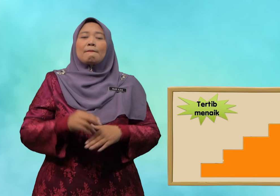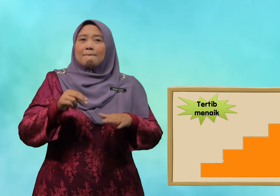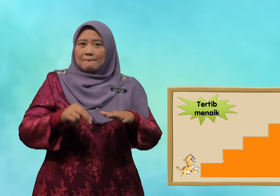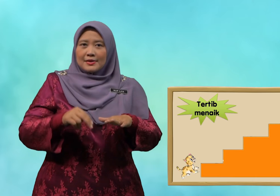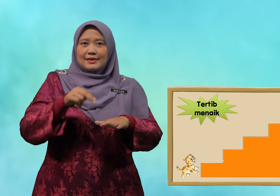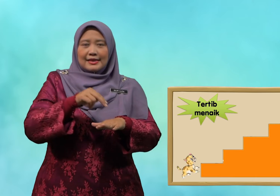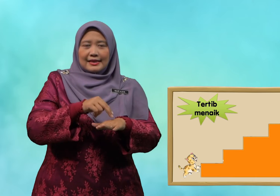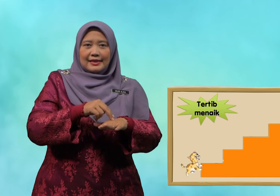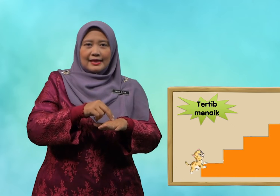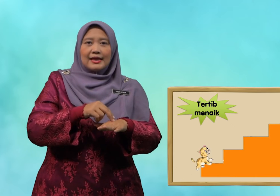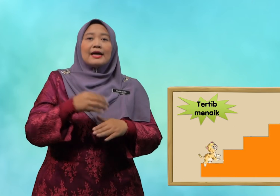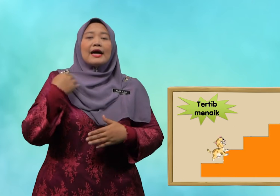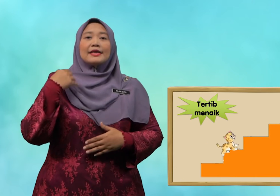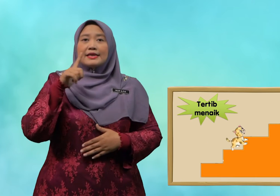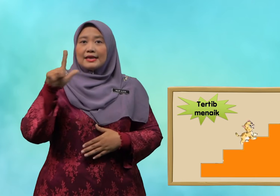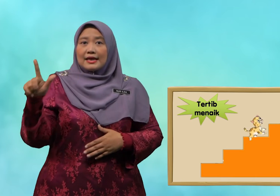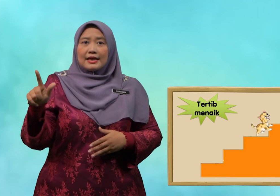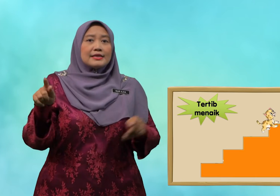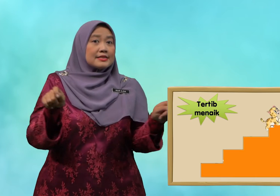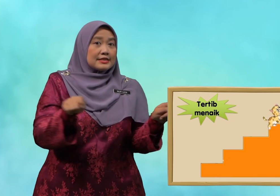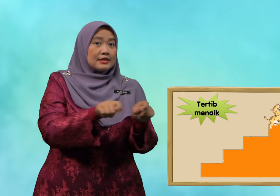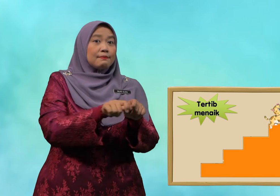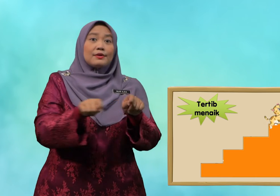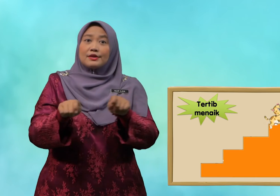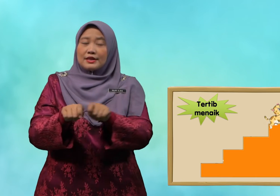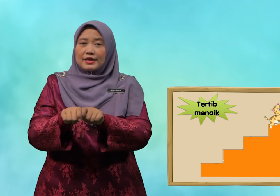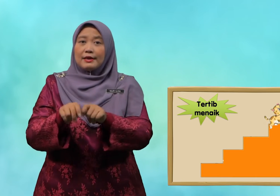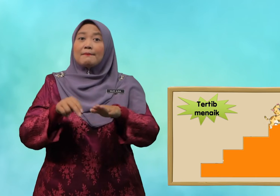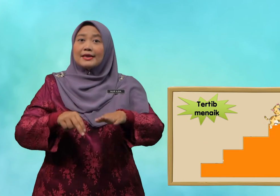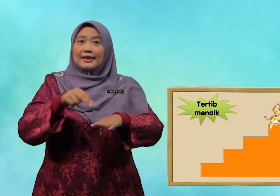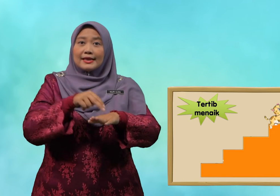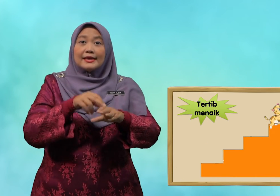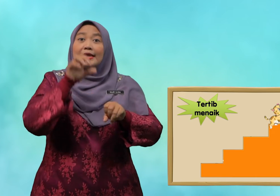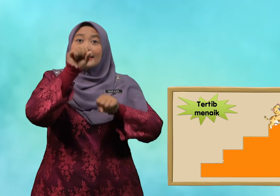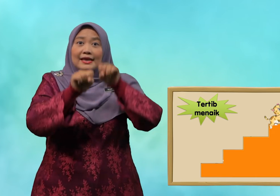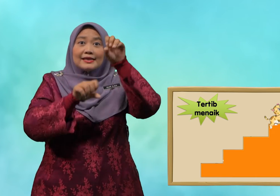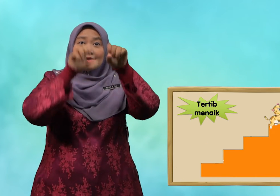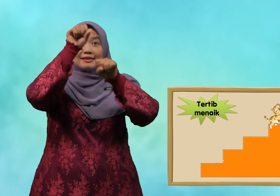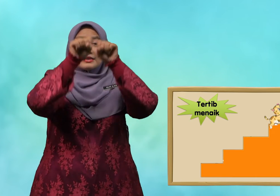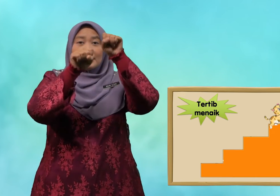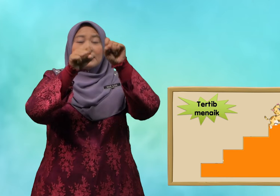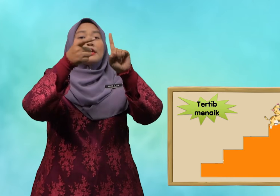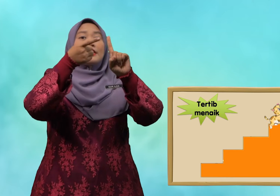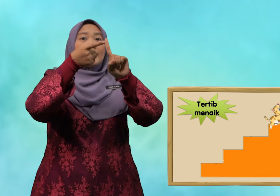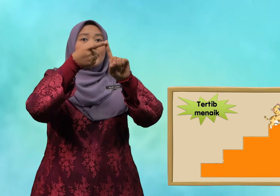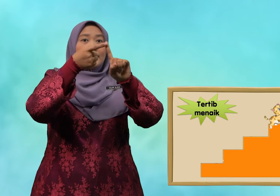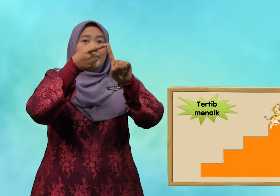menaik adalah seperti menaiki tangga dari